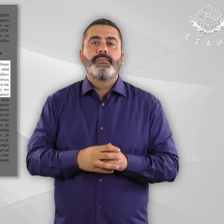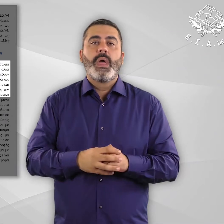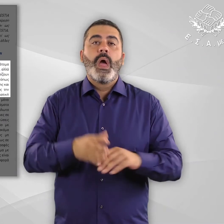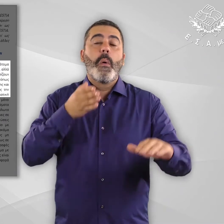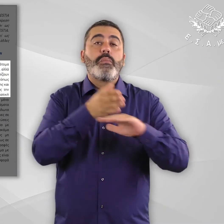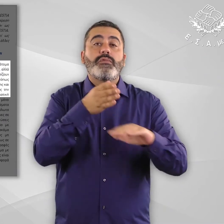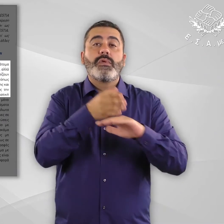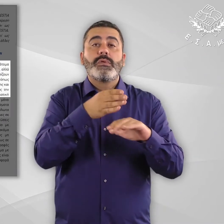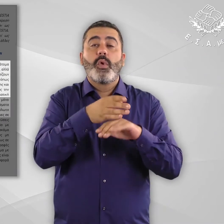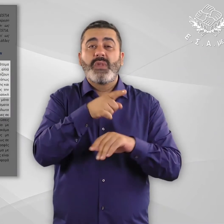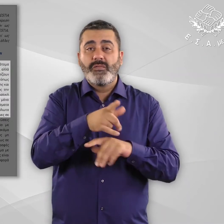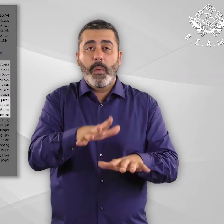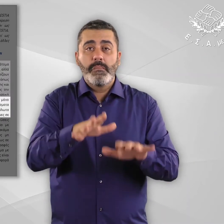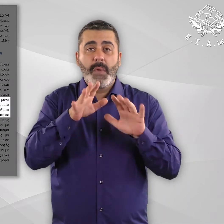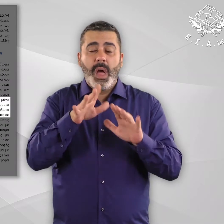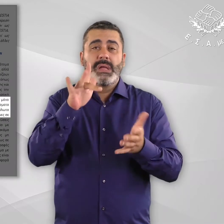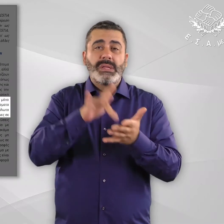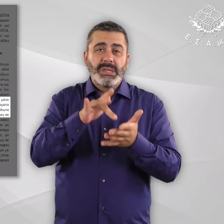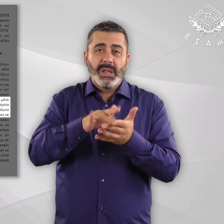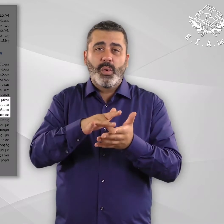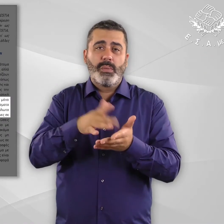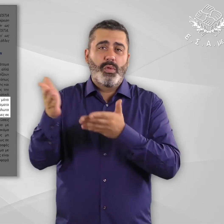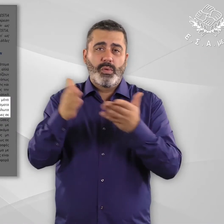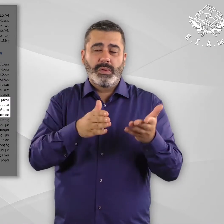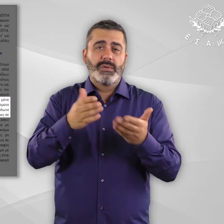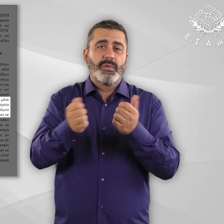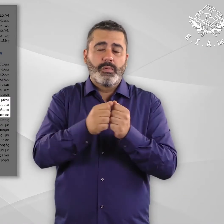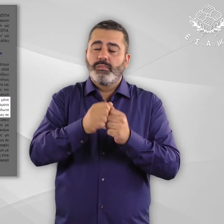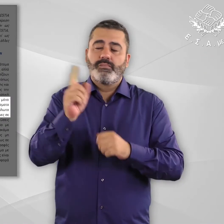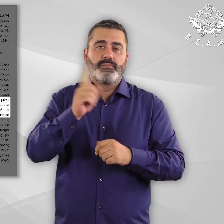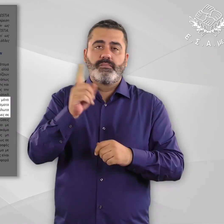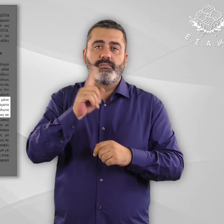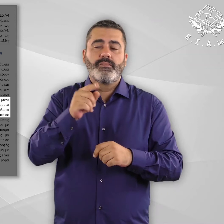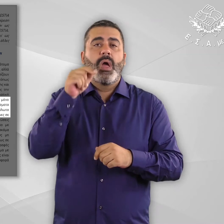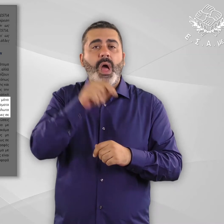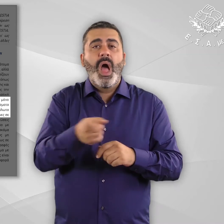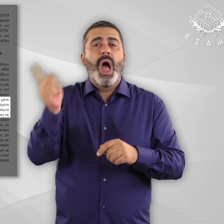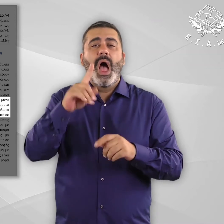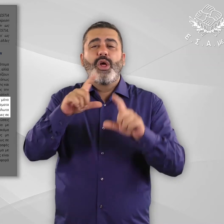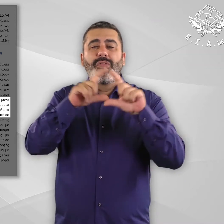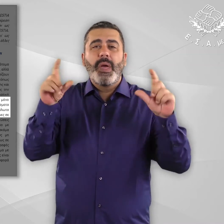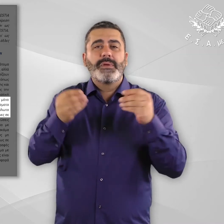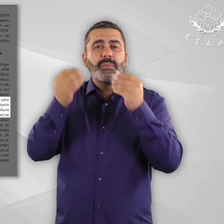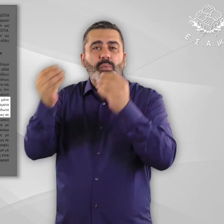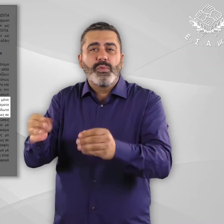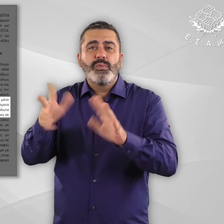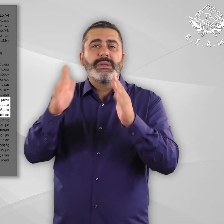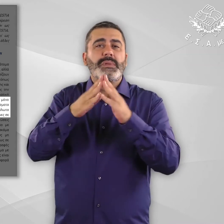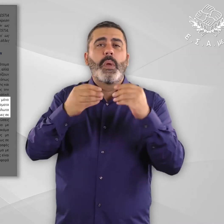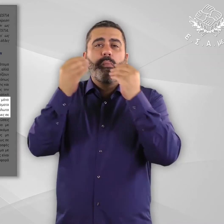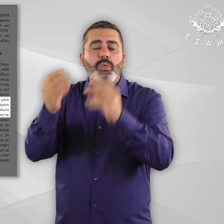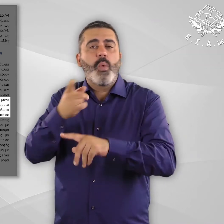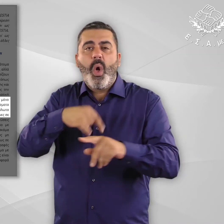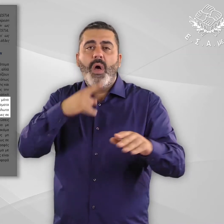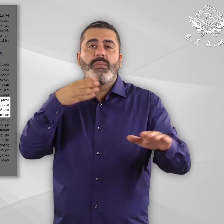ψυχική και σωματική τους υγεία. Ζητήματα προσβασιμότητας δεν αντιμετωπίζουν μόνο τα ΚΙΤ και οι ανοιχτές δομές φιλοξενίας,